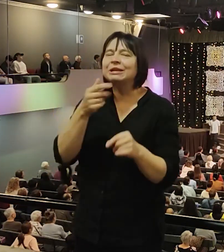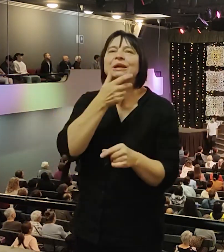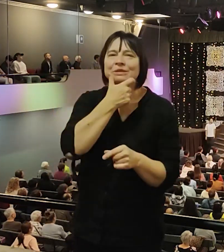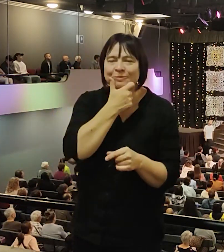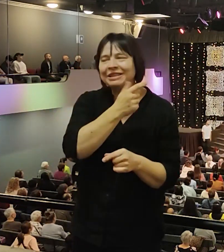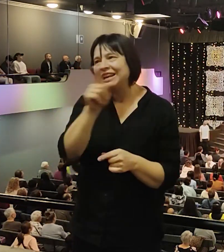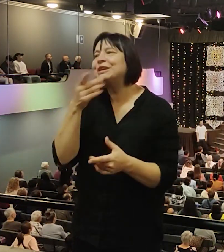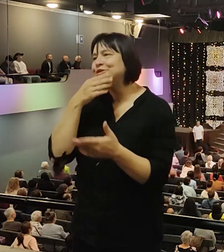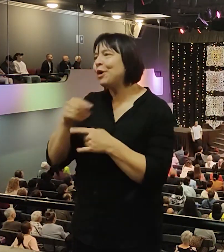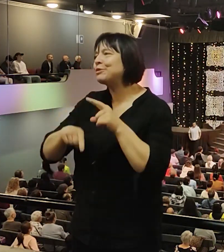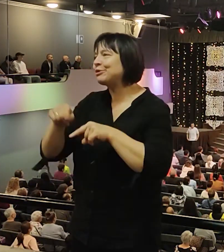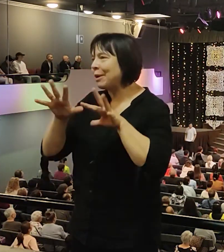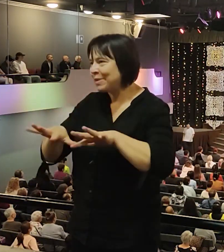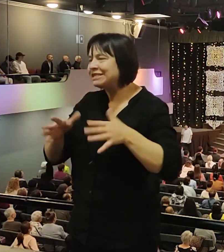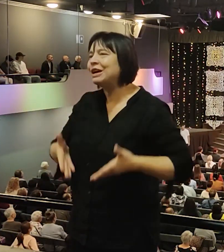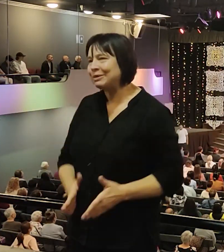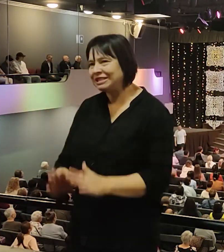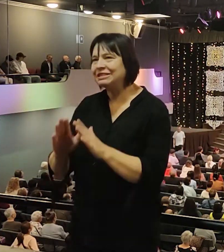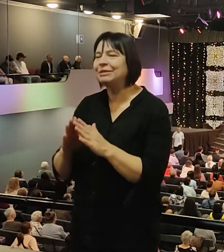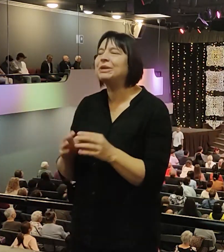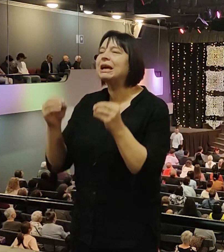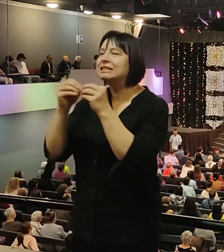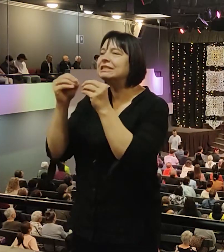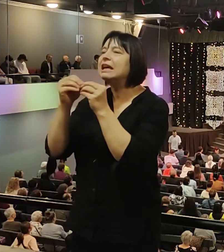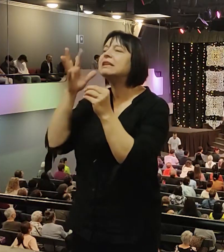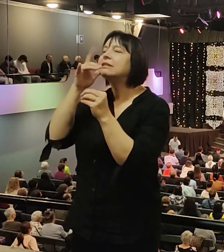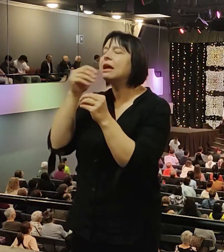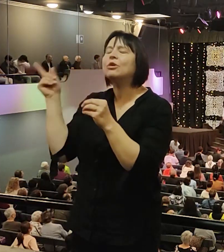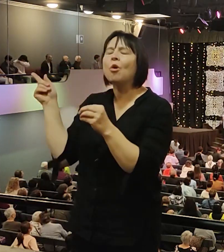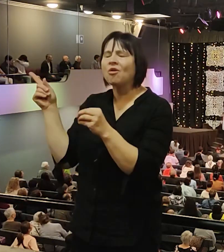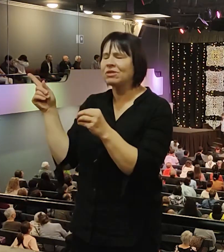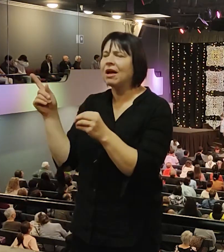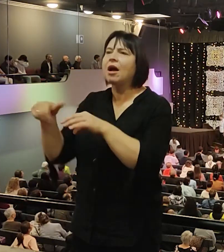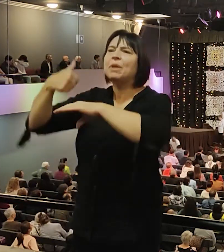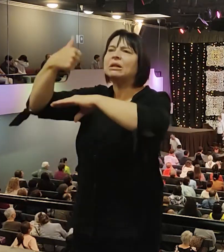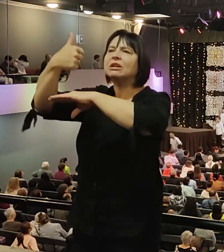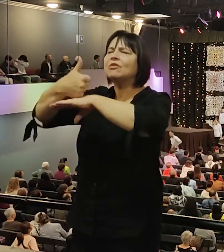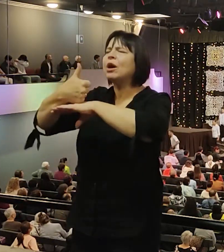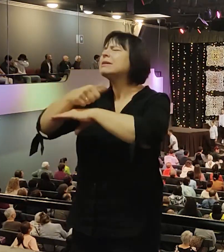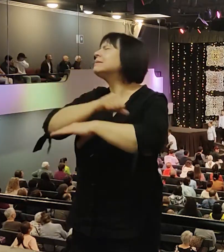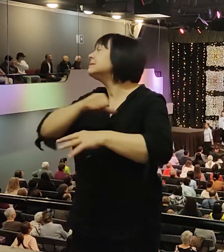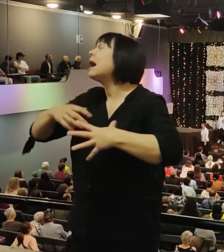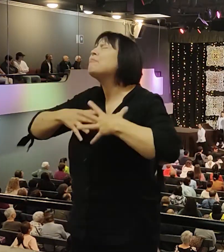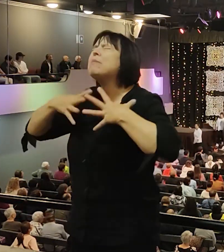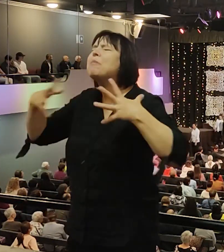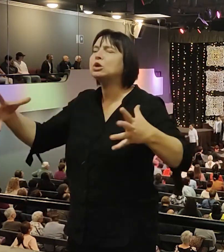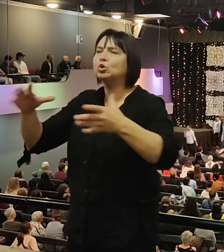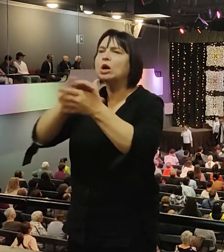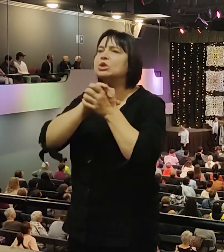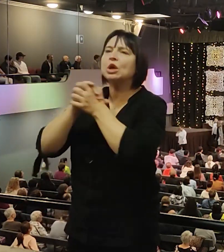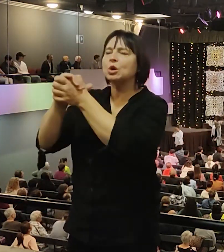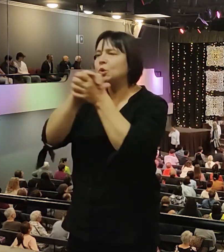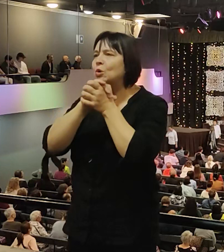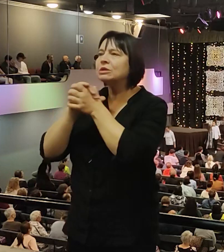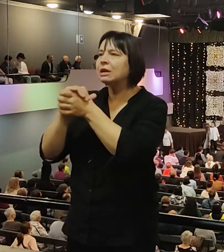Божий человек 10 лет возглавлял самый большой союз евангельских 50-х церквей в Германии. На